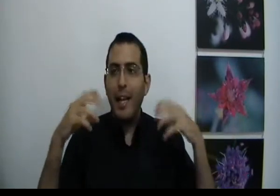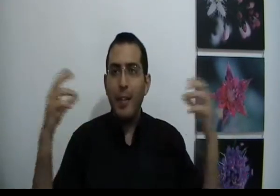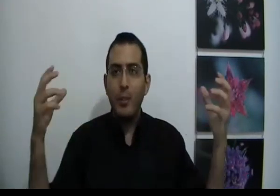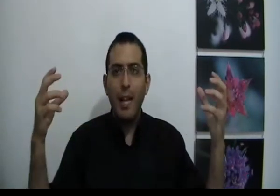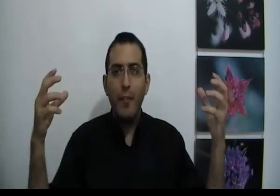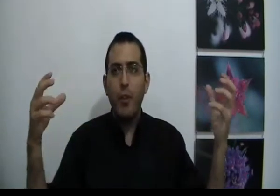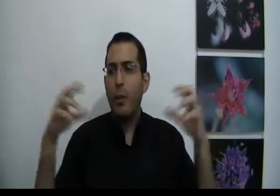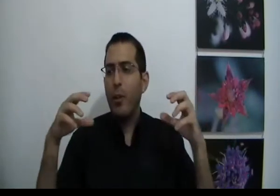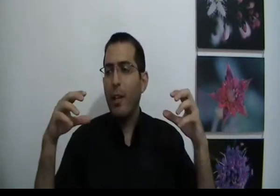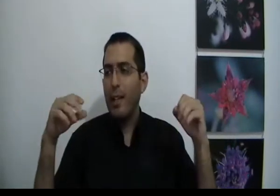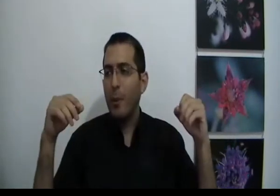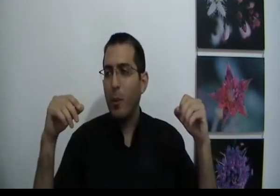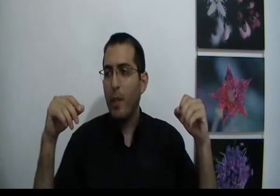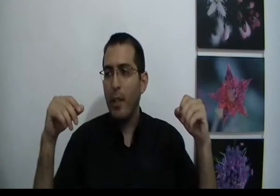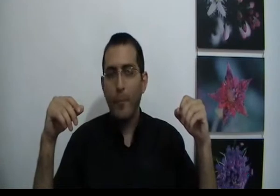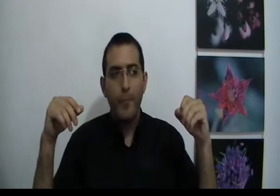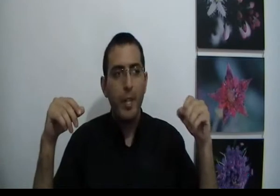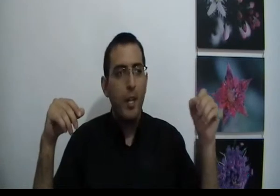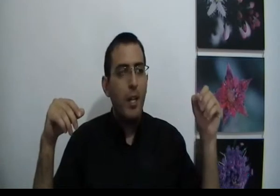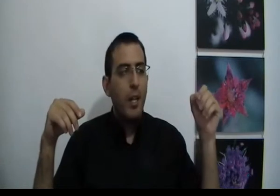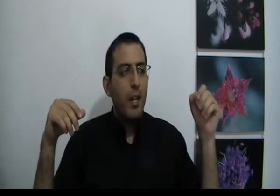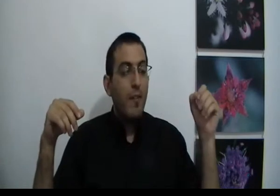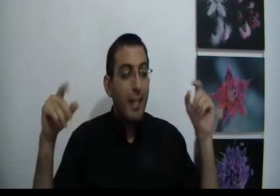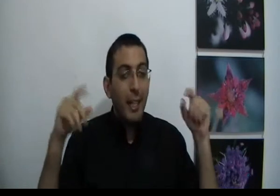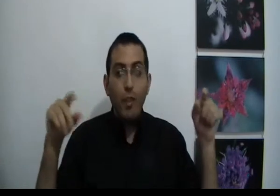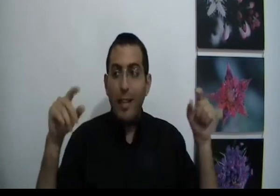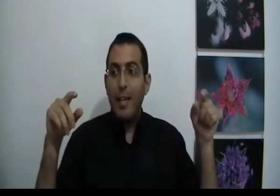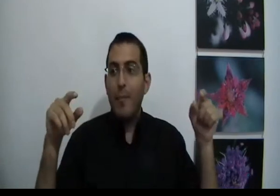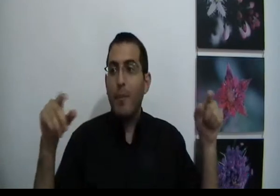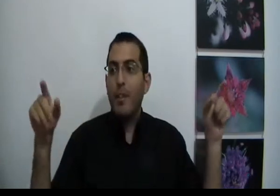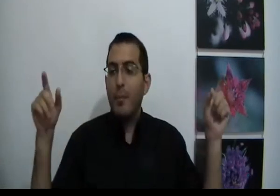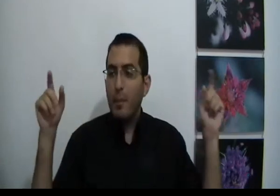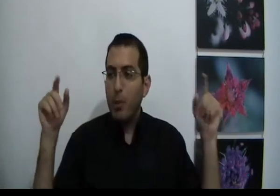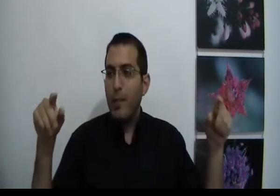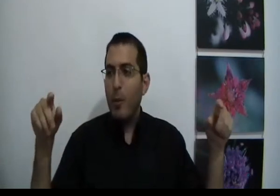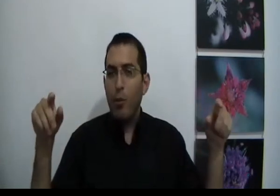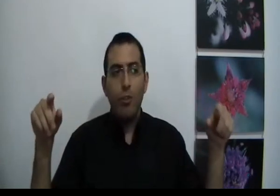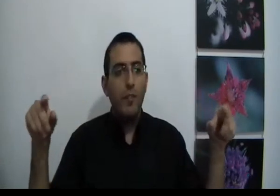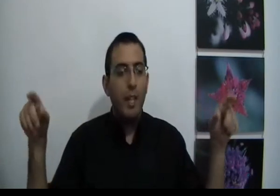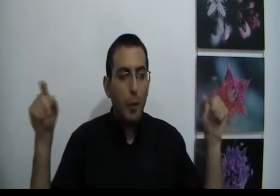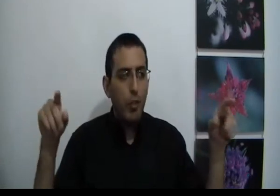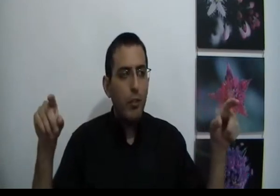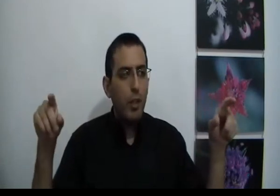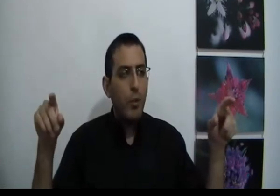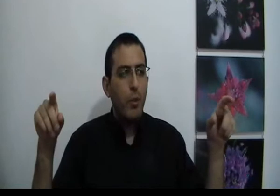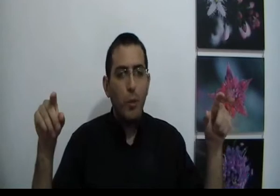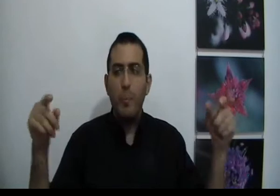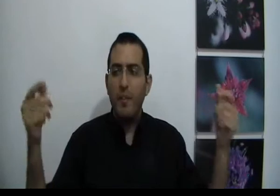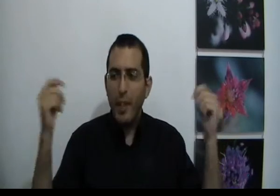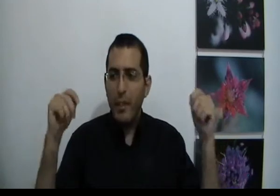הנוסף שבו הכל אחד בכל מקרה ועל ידי שהאדם מתמודד עם הקושי ולמרות שקשה לו הוא מבין,